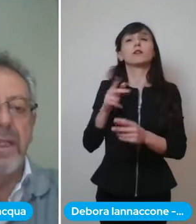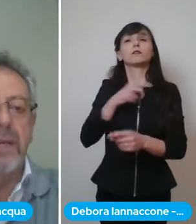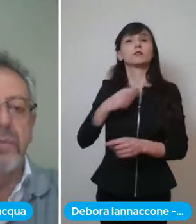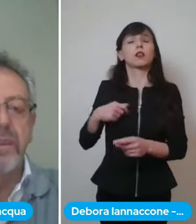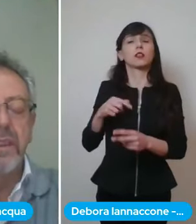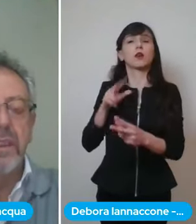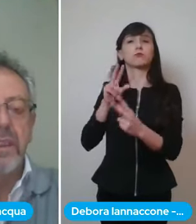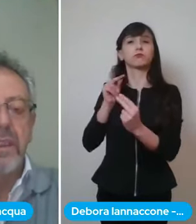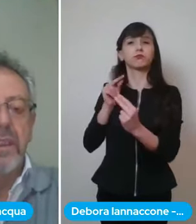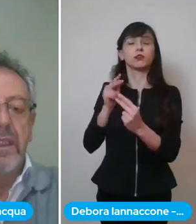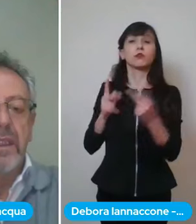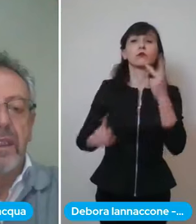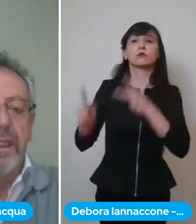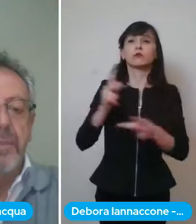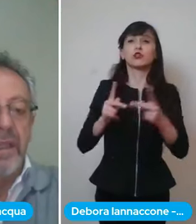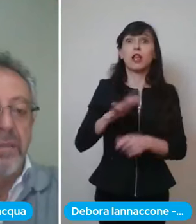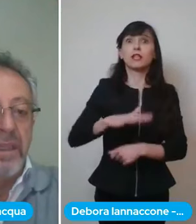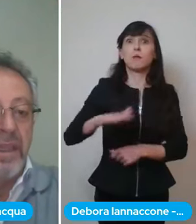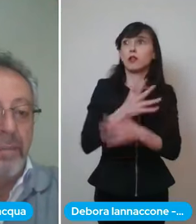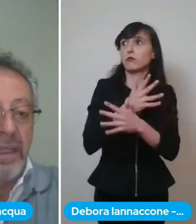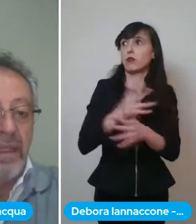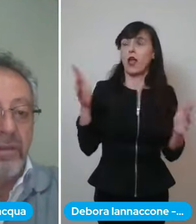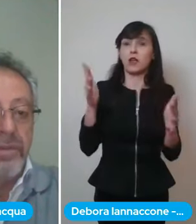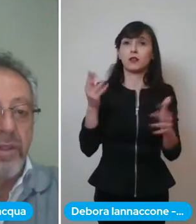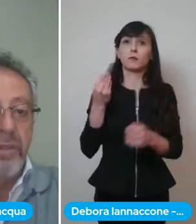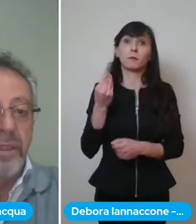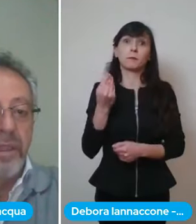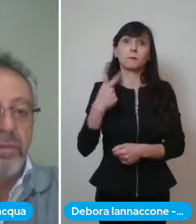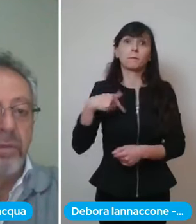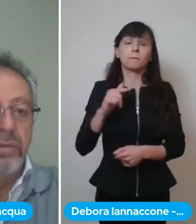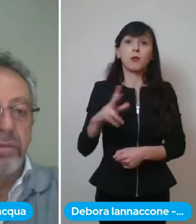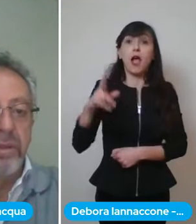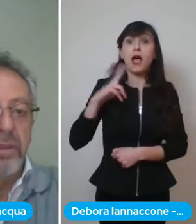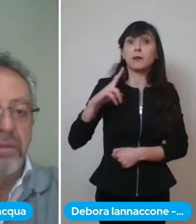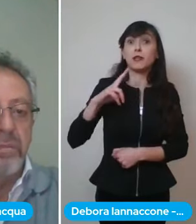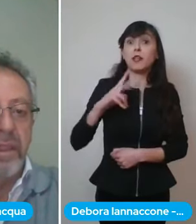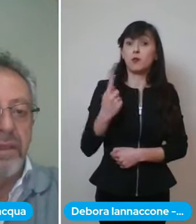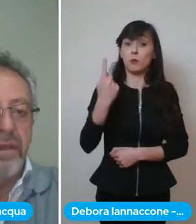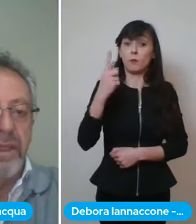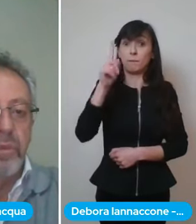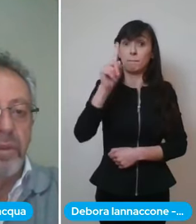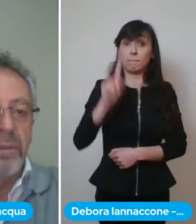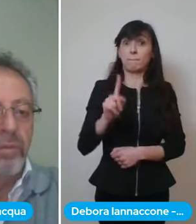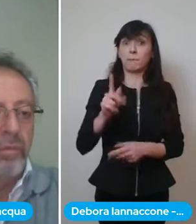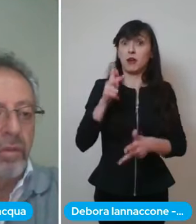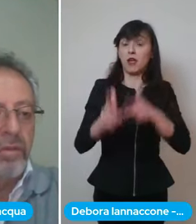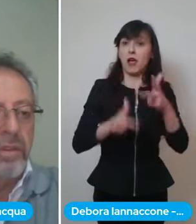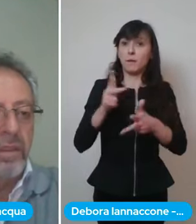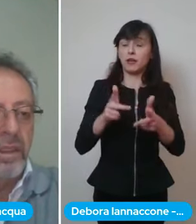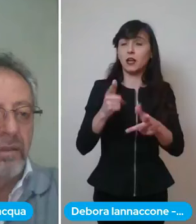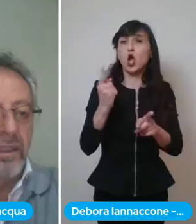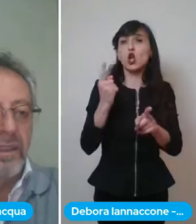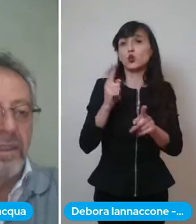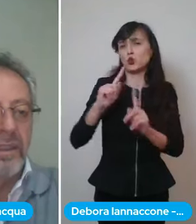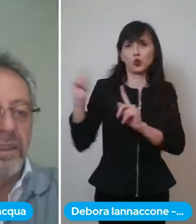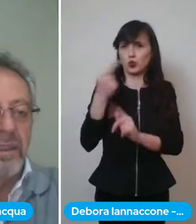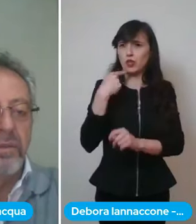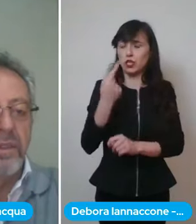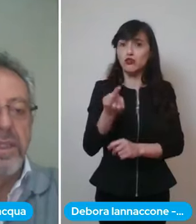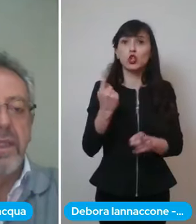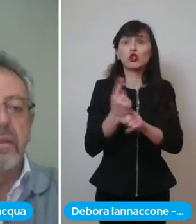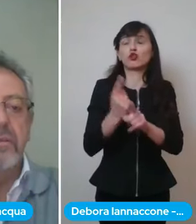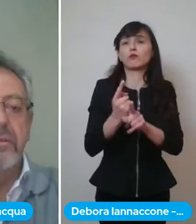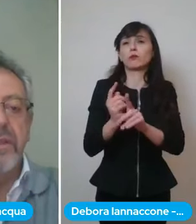ci aspettiamo che i primi di aprile, così come dicono tutti, dovrebbero arrivare molte più dosi. Hanno anche